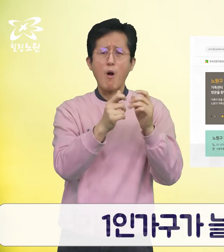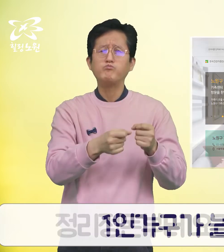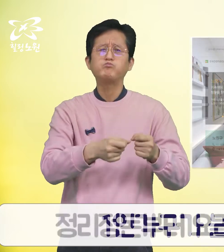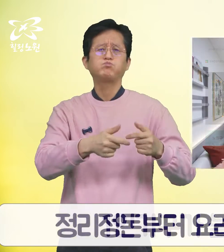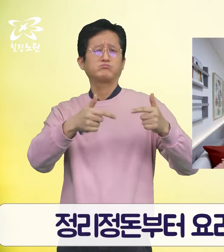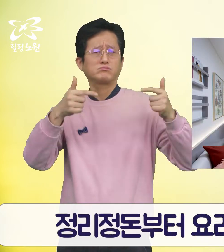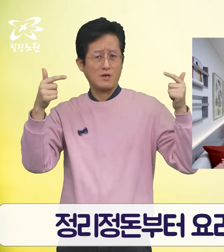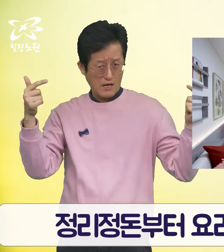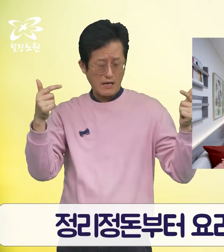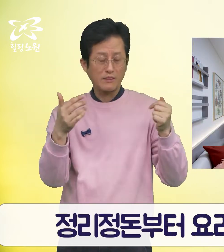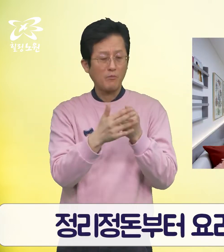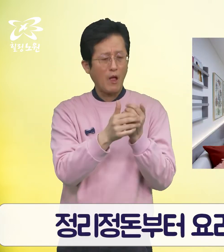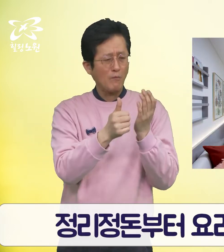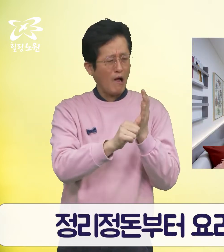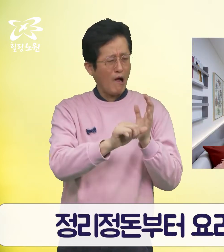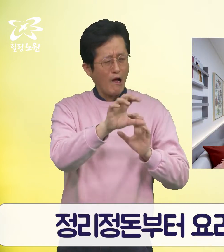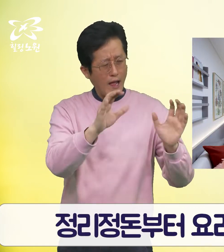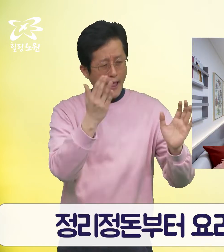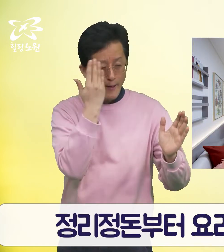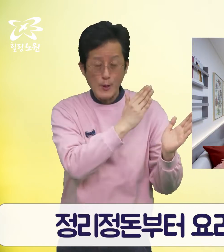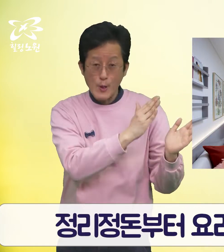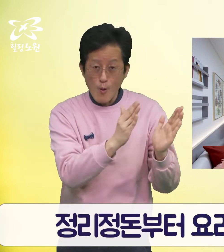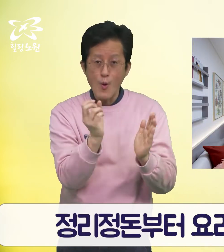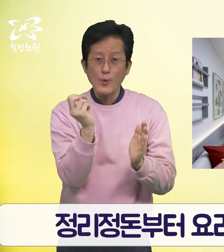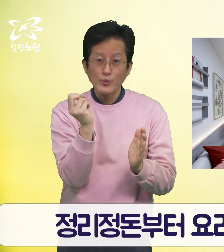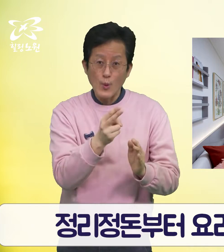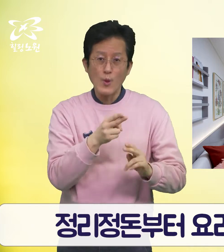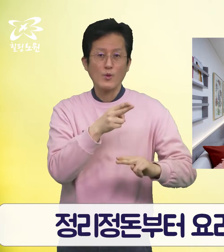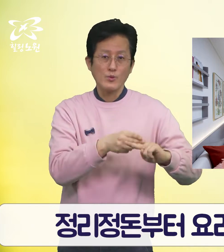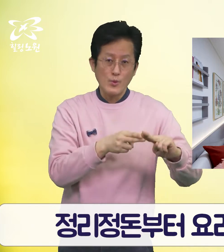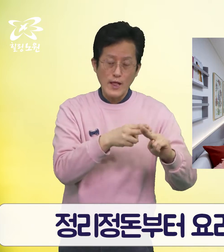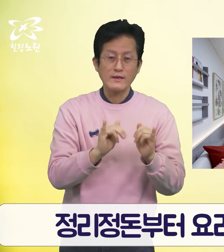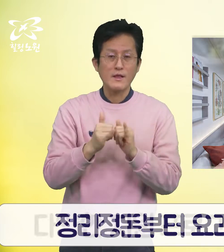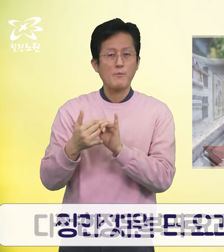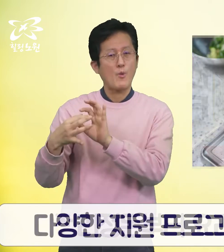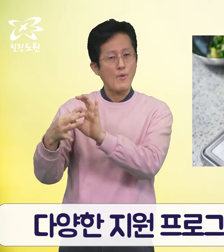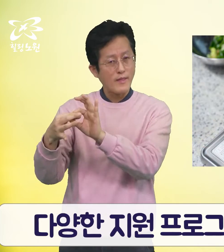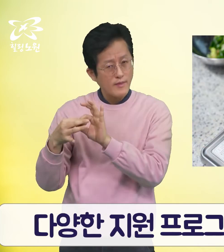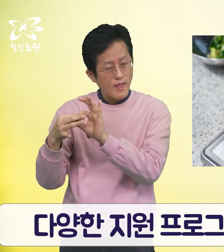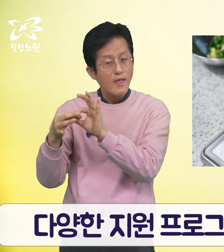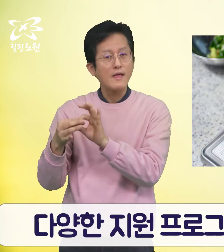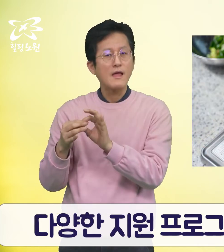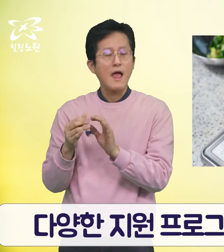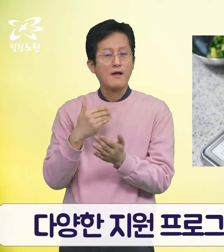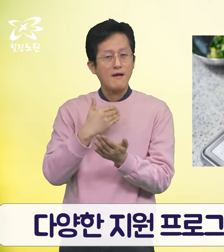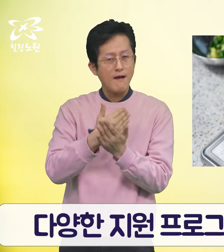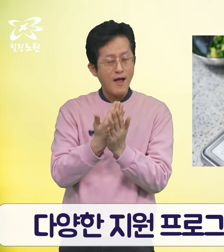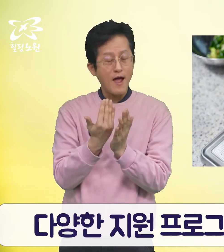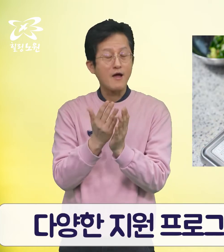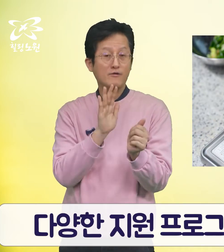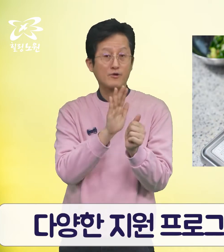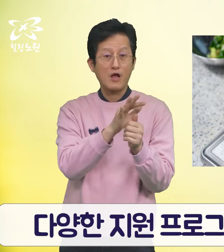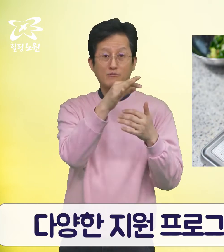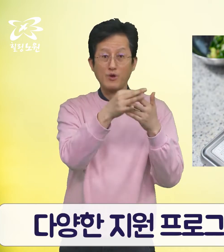정리정돈부터 요리, 대인관계 등 다양한 지원 프로그램이 생겼습니다.